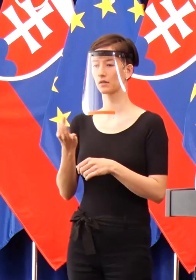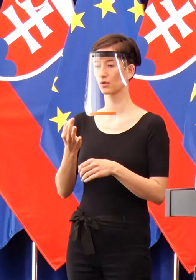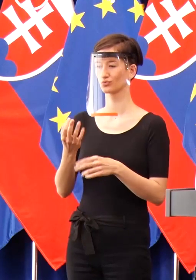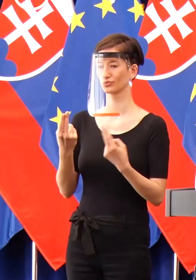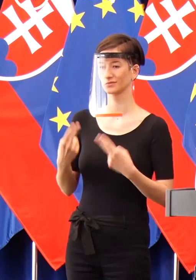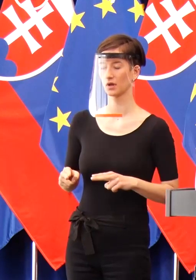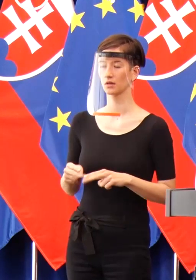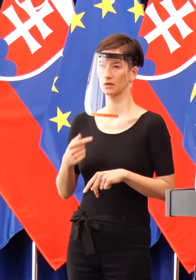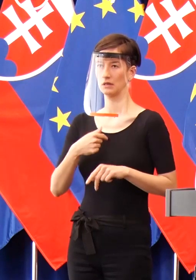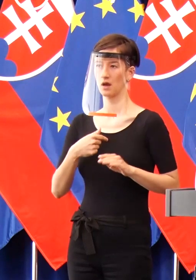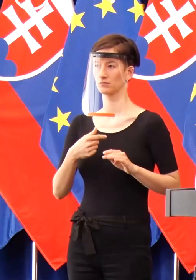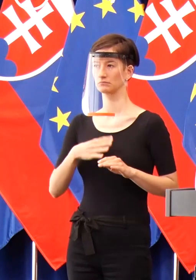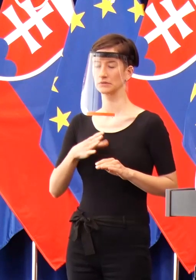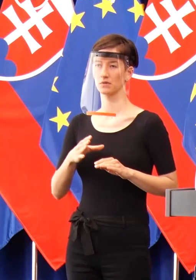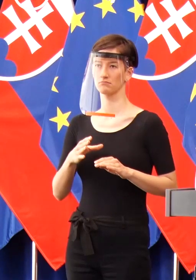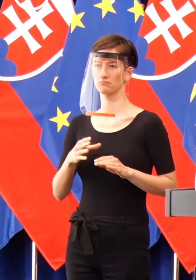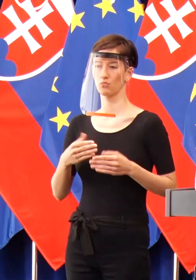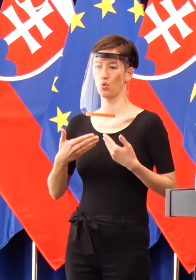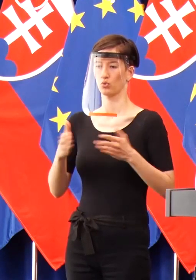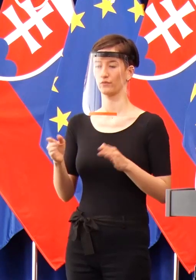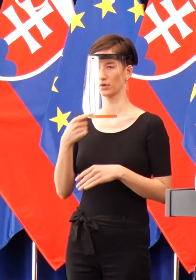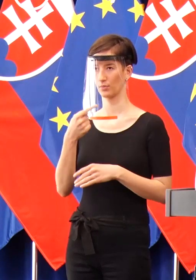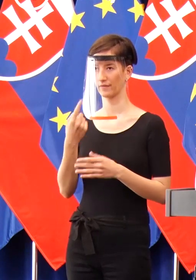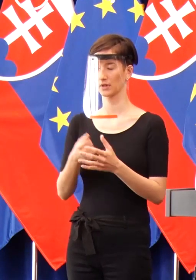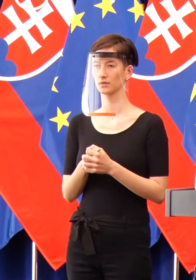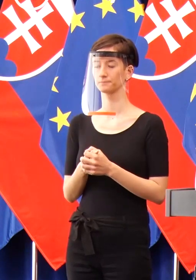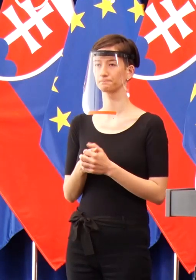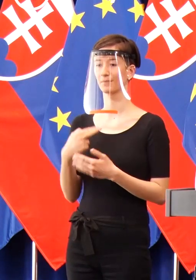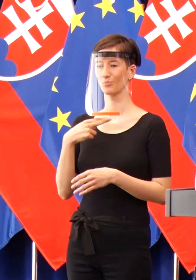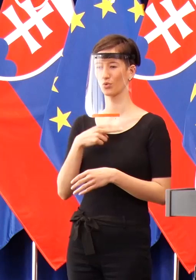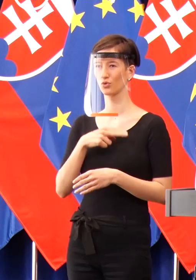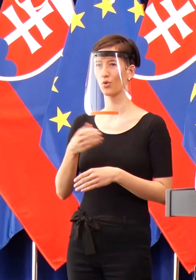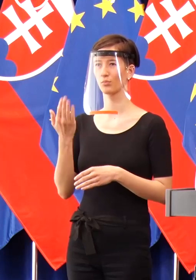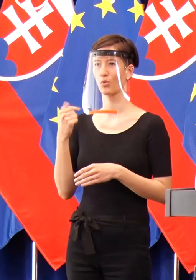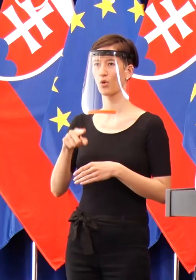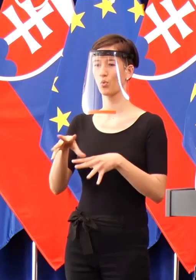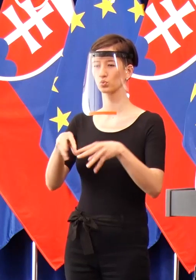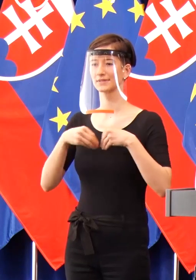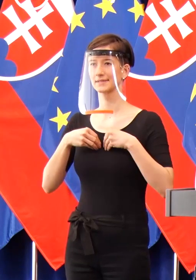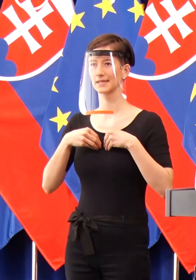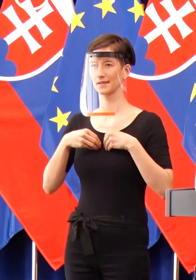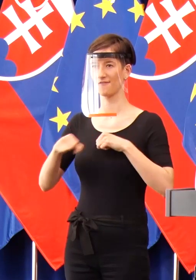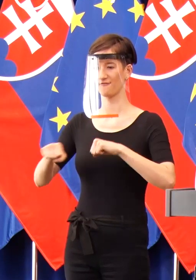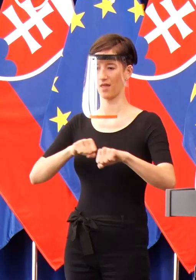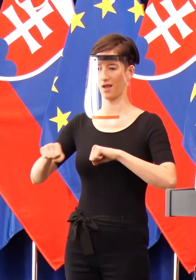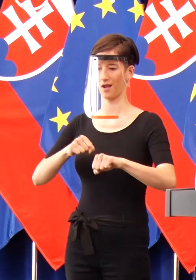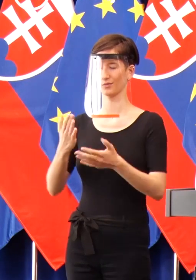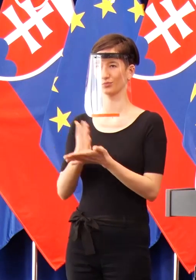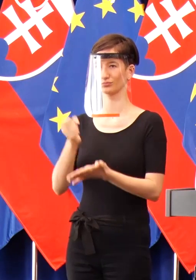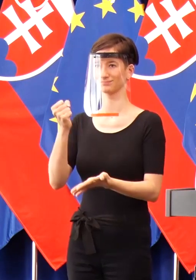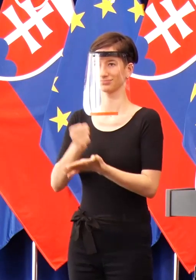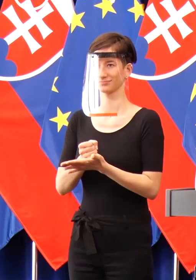predseda vlády. Na tomto mieste v pondelok po prijatí uznesenia vládov som oznámil,